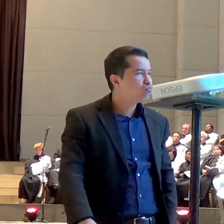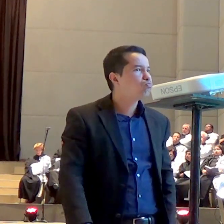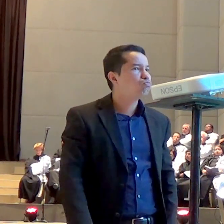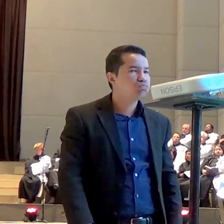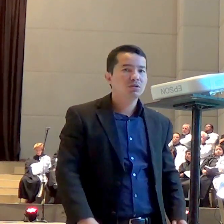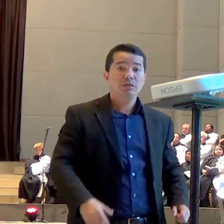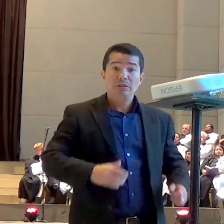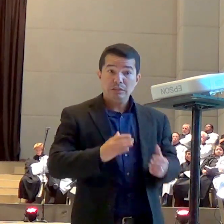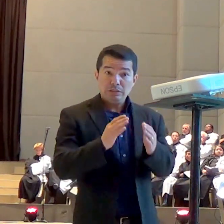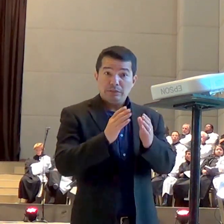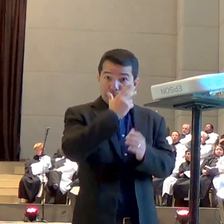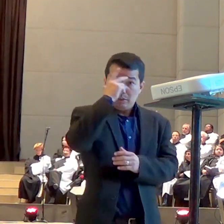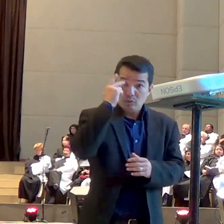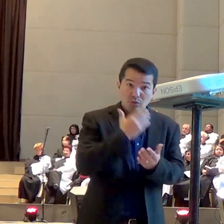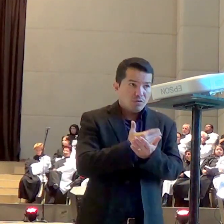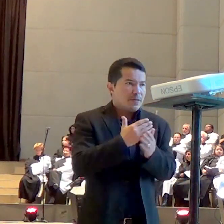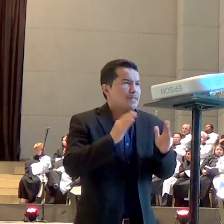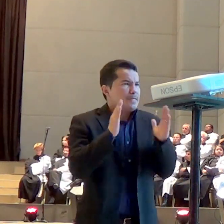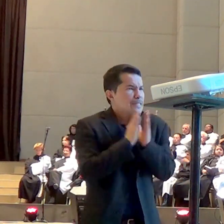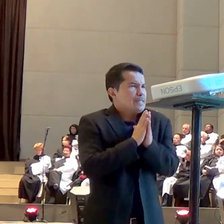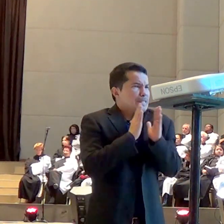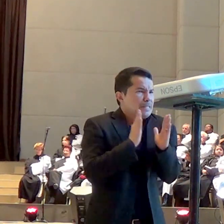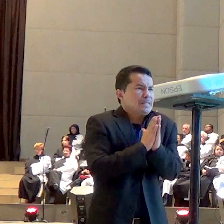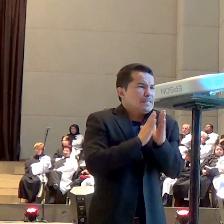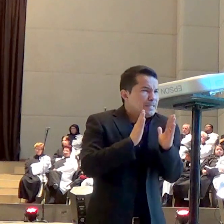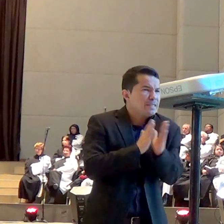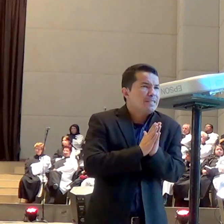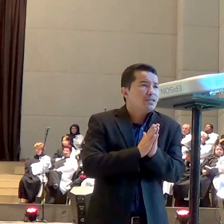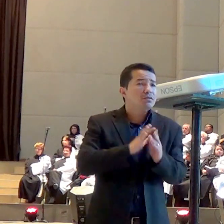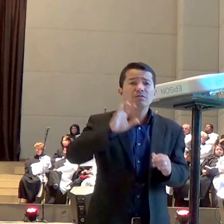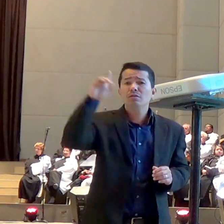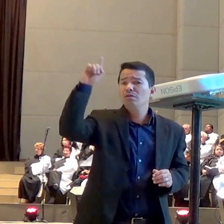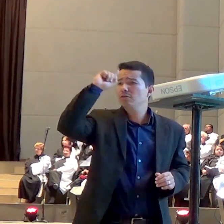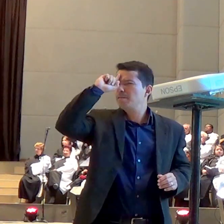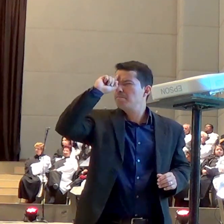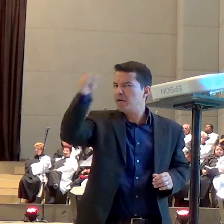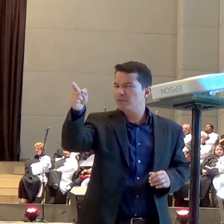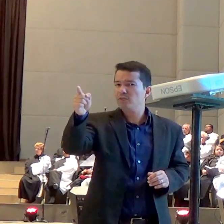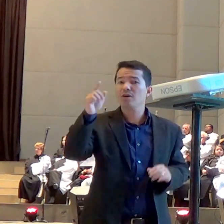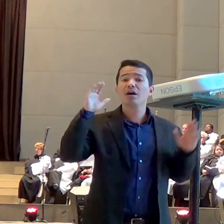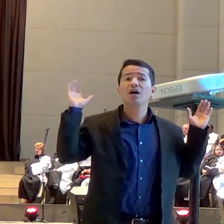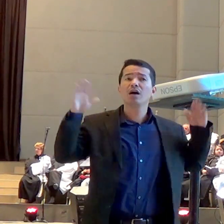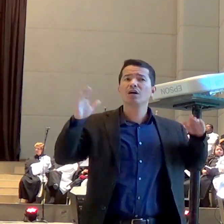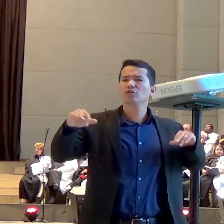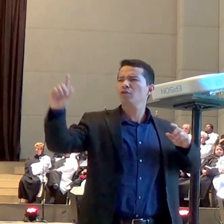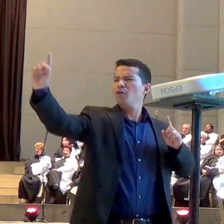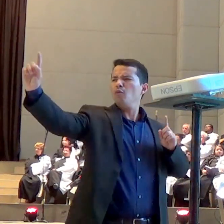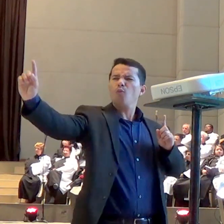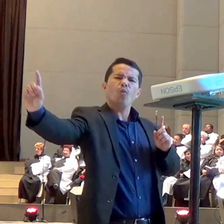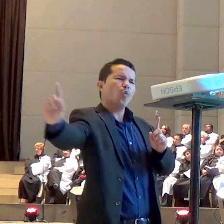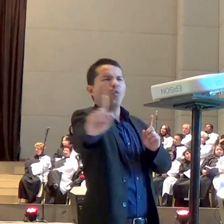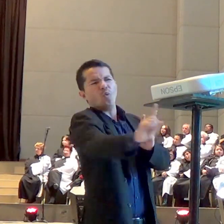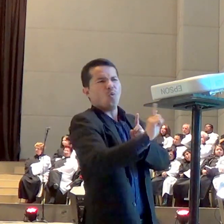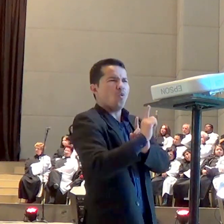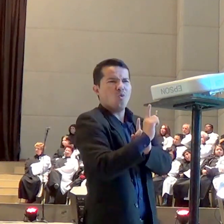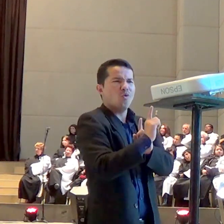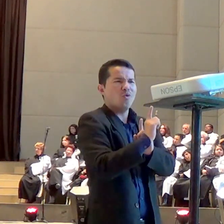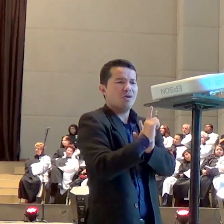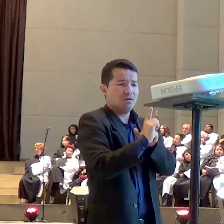clamando por ele e Deus manda um anjo para libertar Pedro e é interessante que o anjo vai